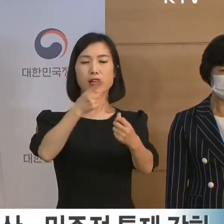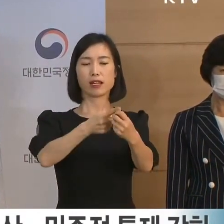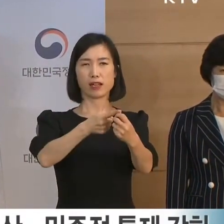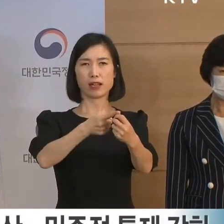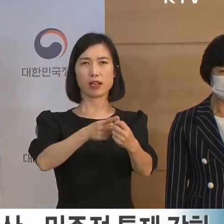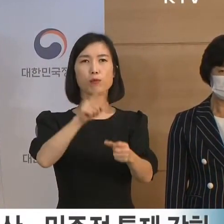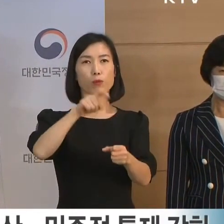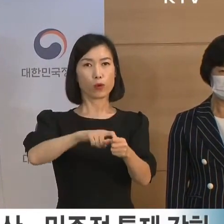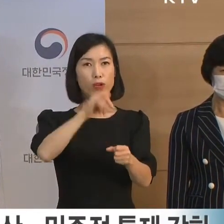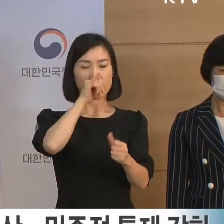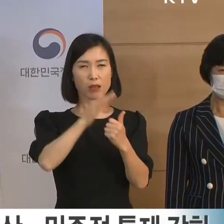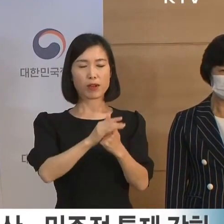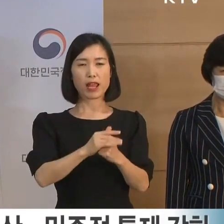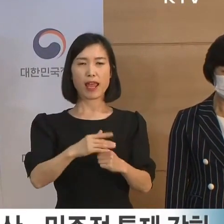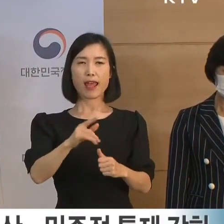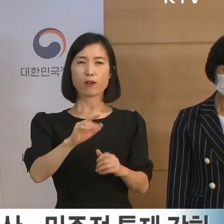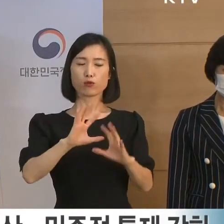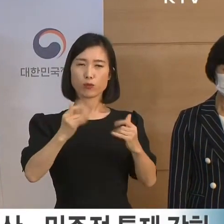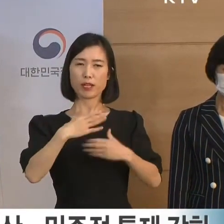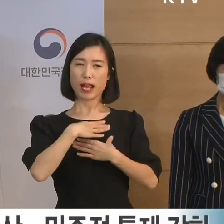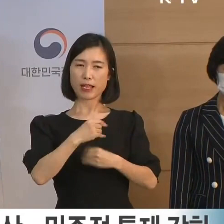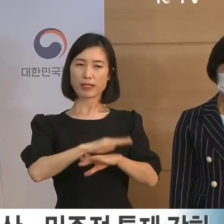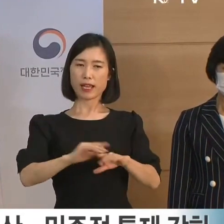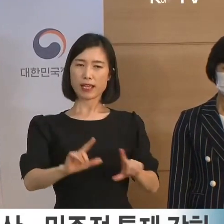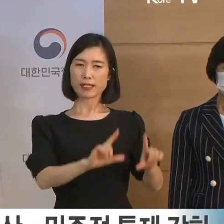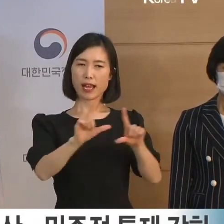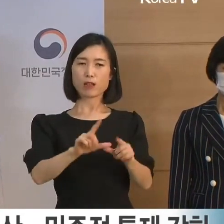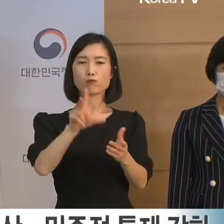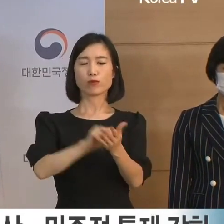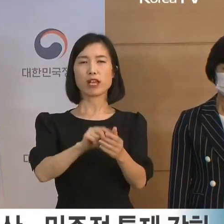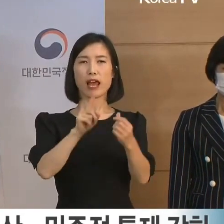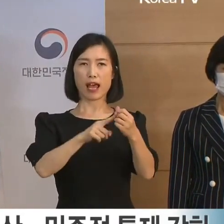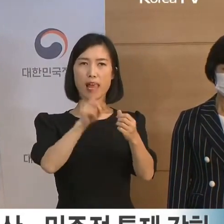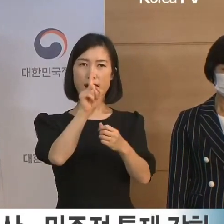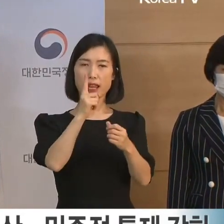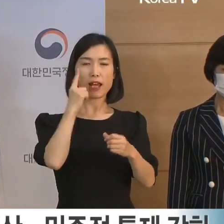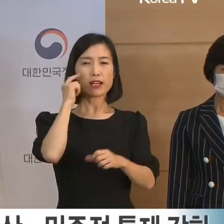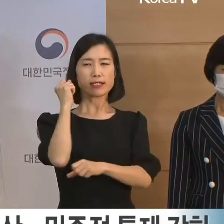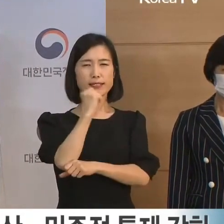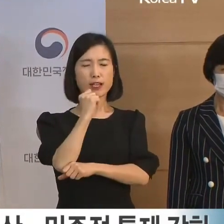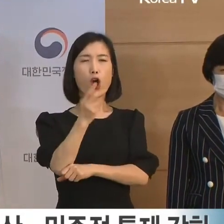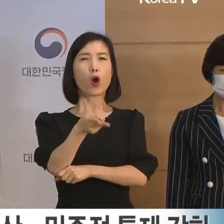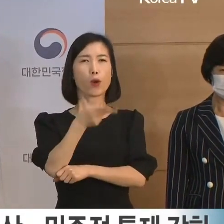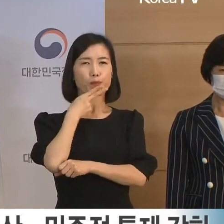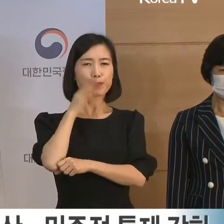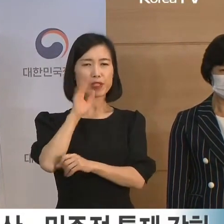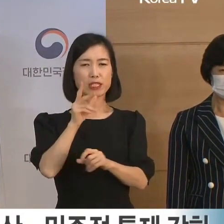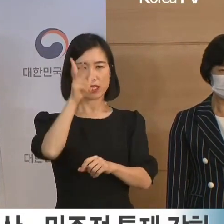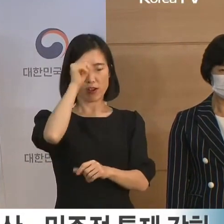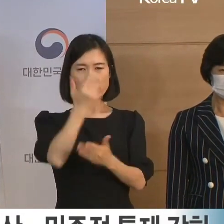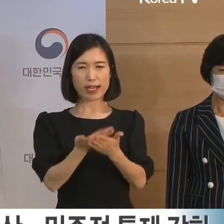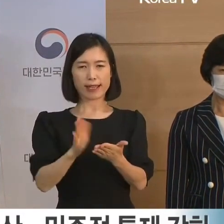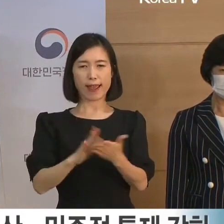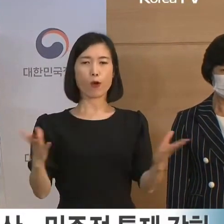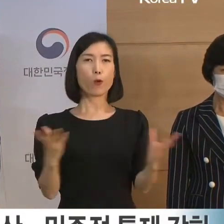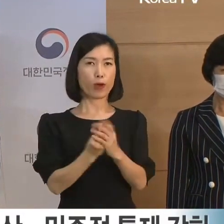안정된 치안을 유지하면서 흔들림 없이 경찰 개혁을 완수함으로써